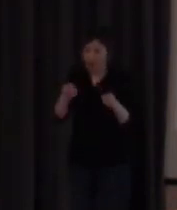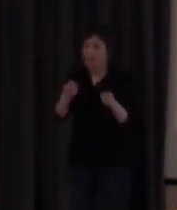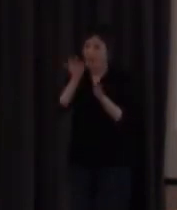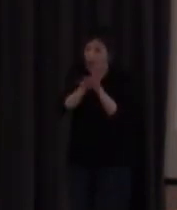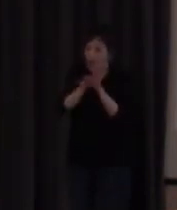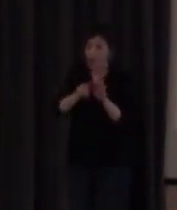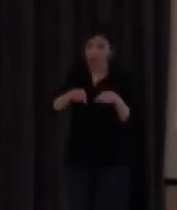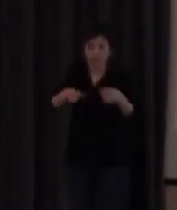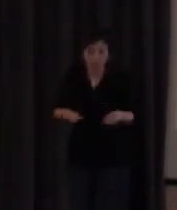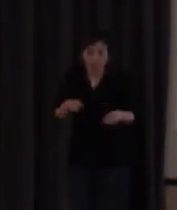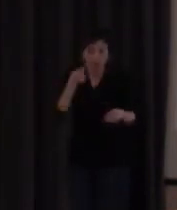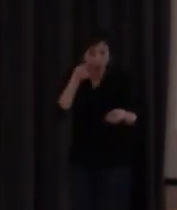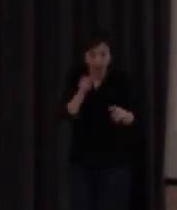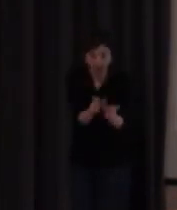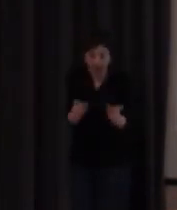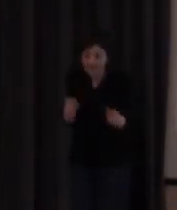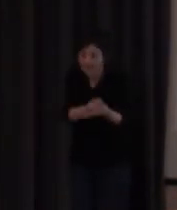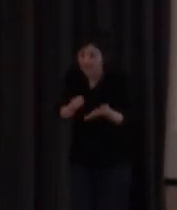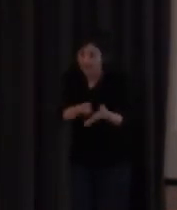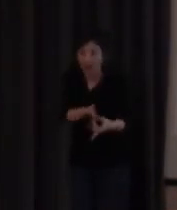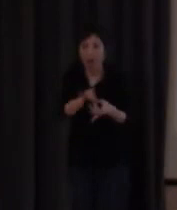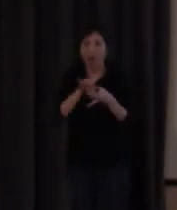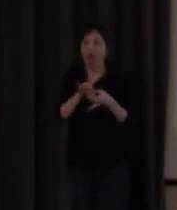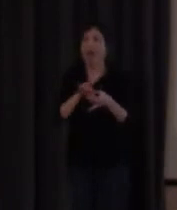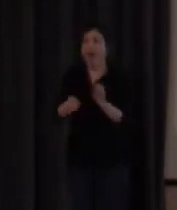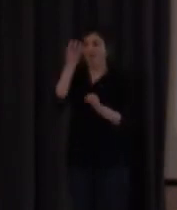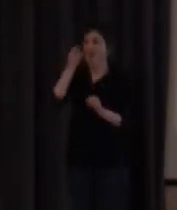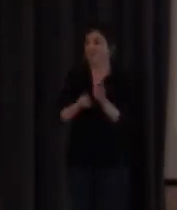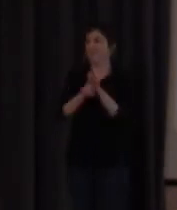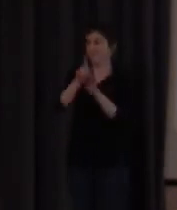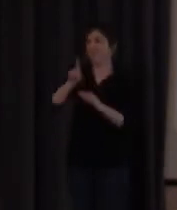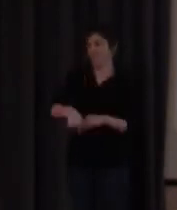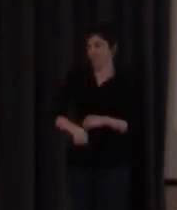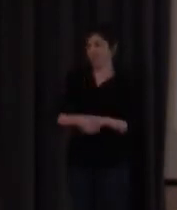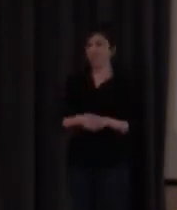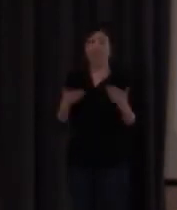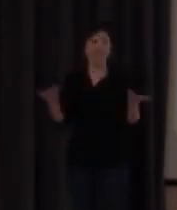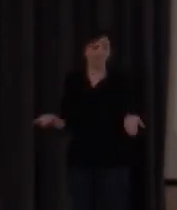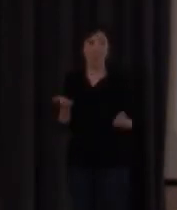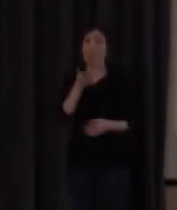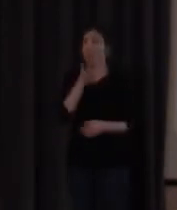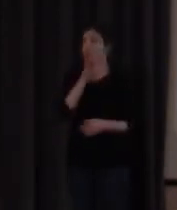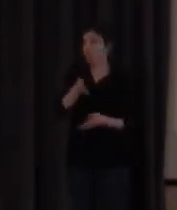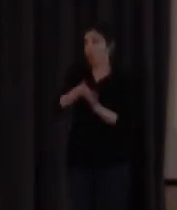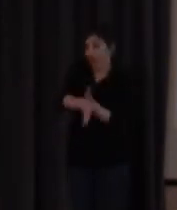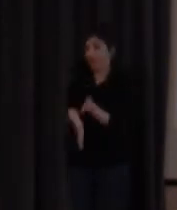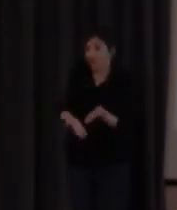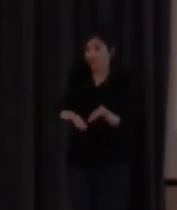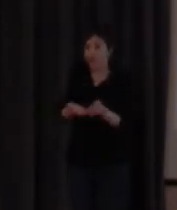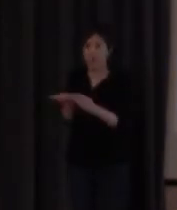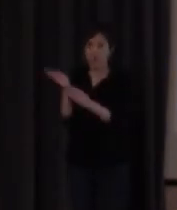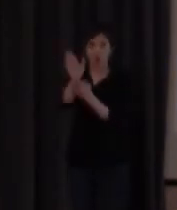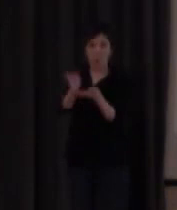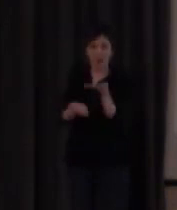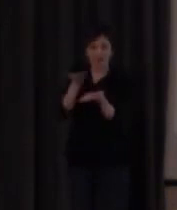paraules escrites i el seu significat es manifesta. Per aquesta raó, la proposta que es presenta